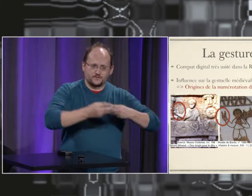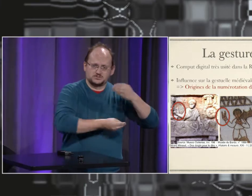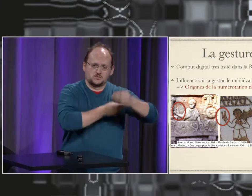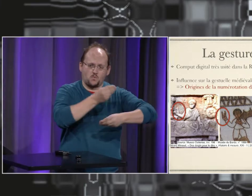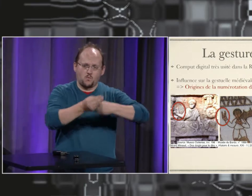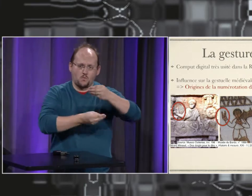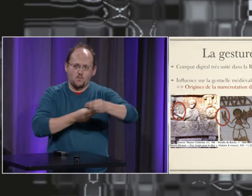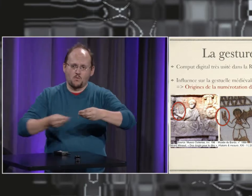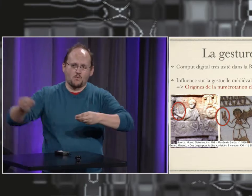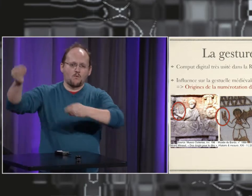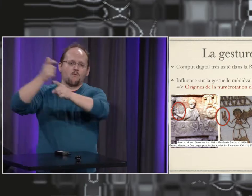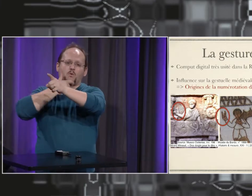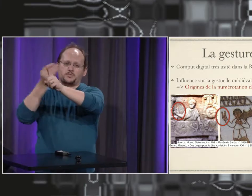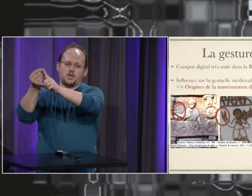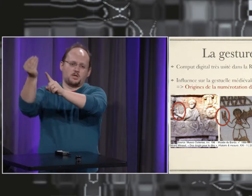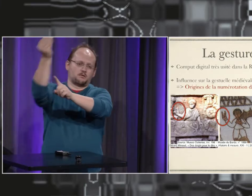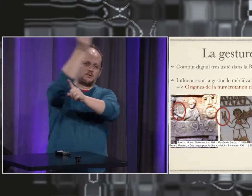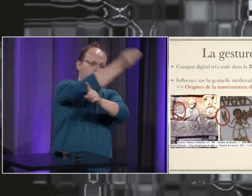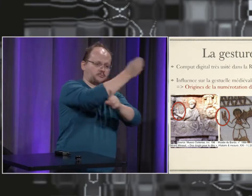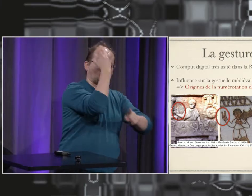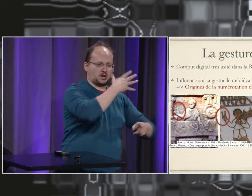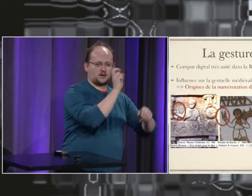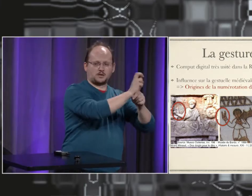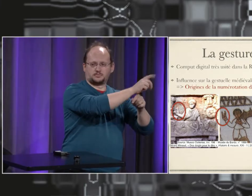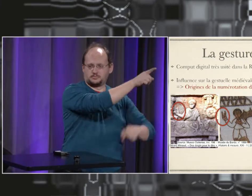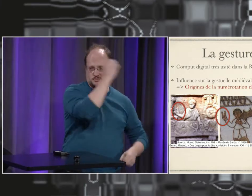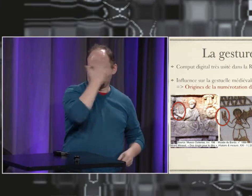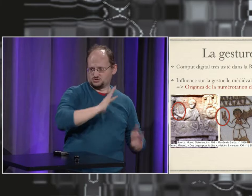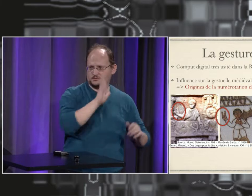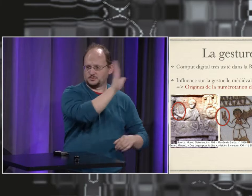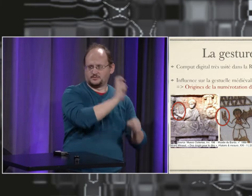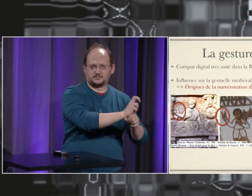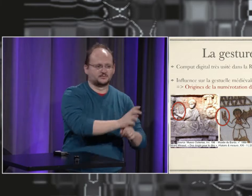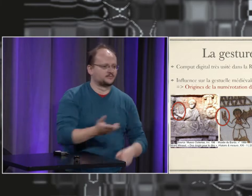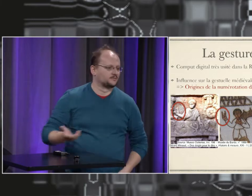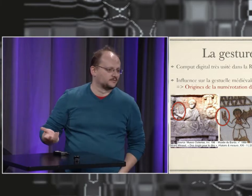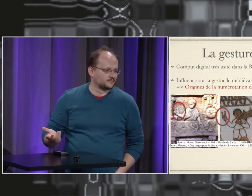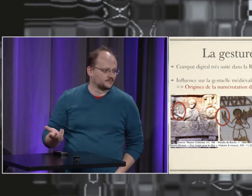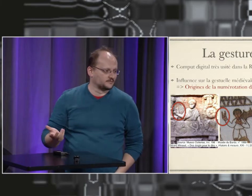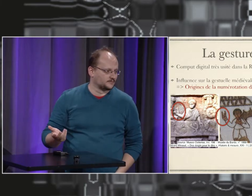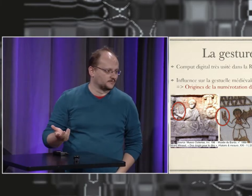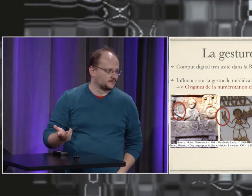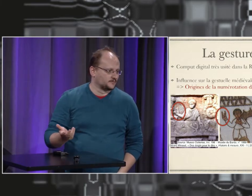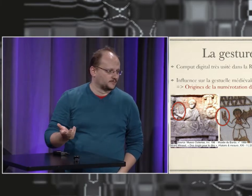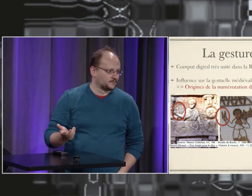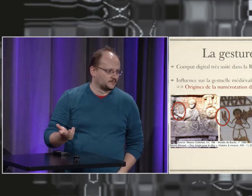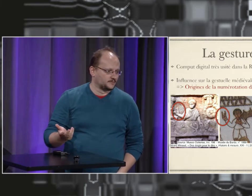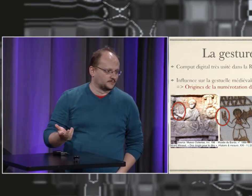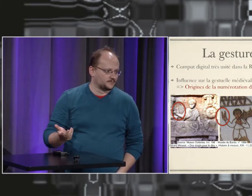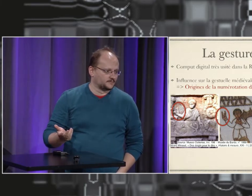on voit bien qu'il une transmission des signes et ces signes ont été transmis aux Etats-Unis via l